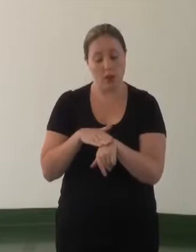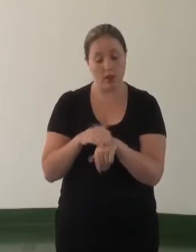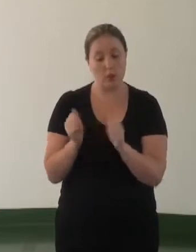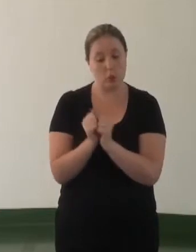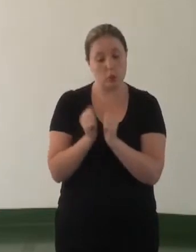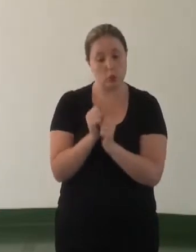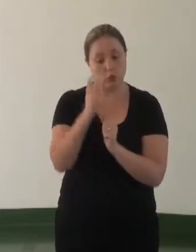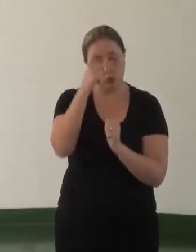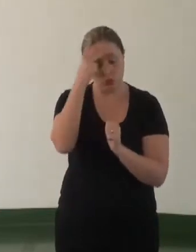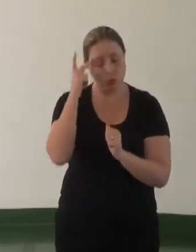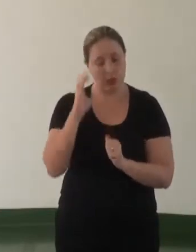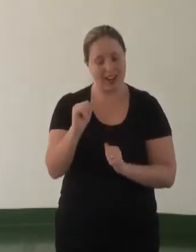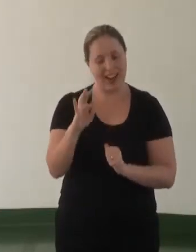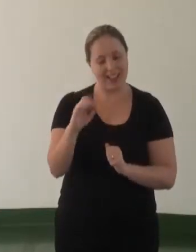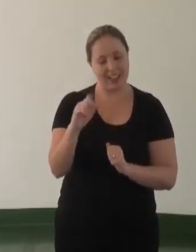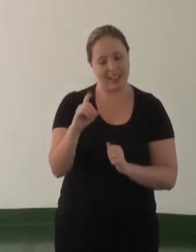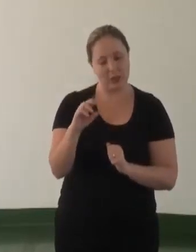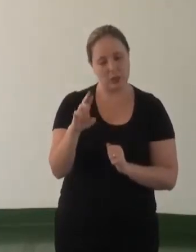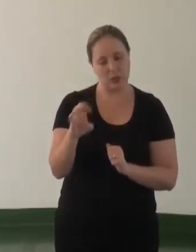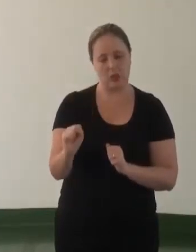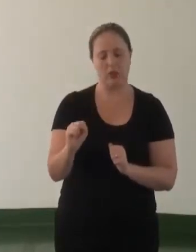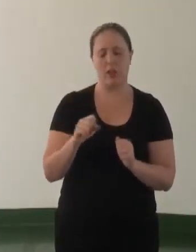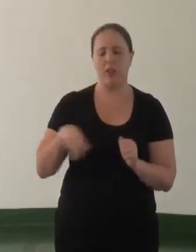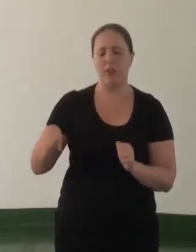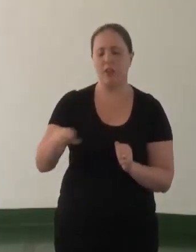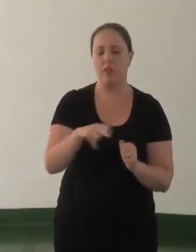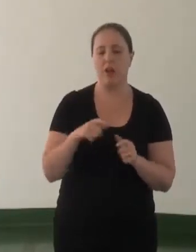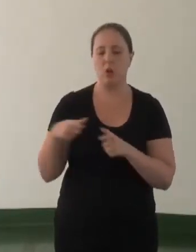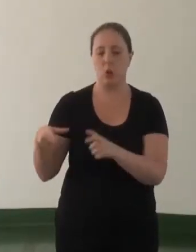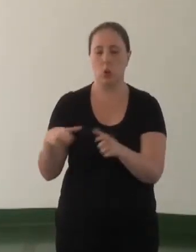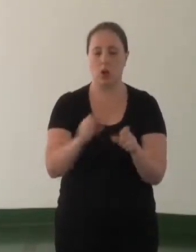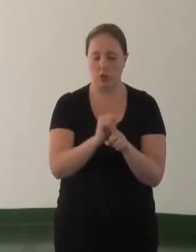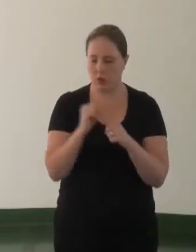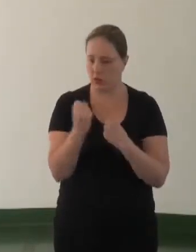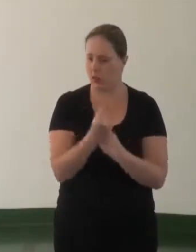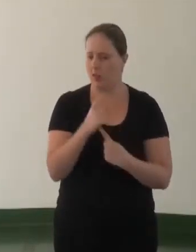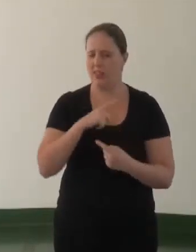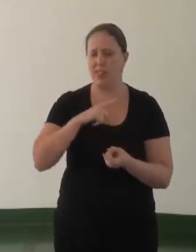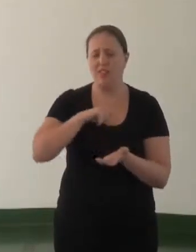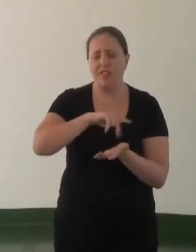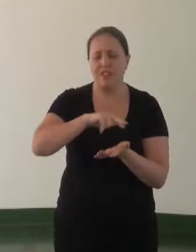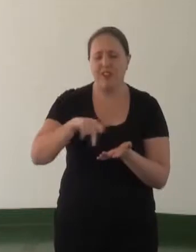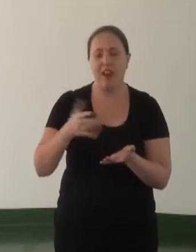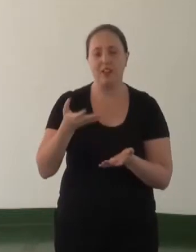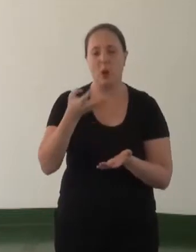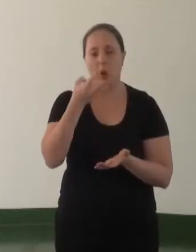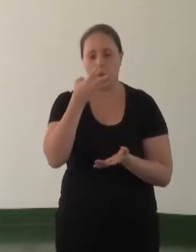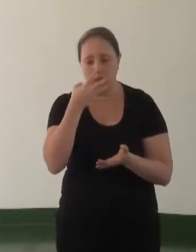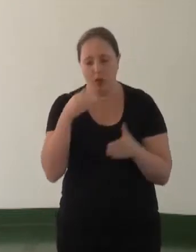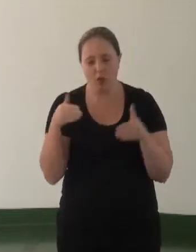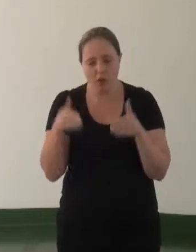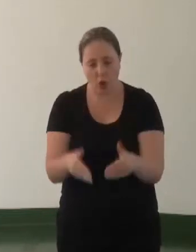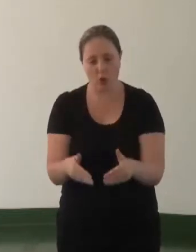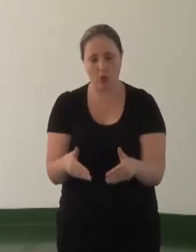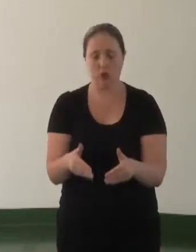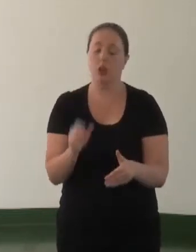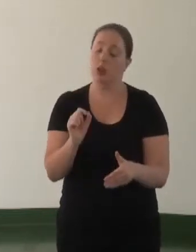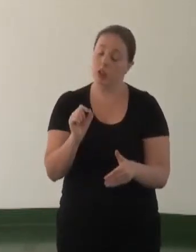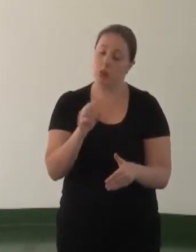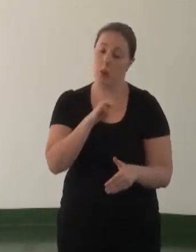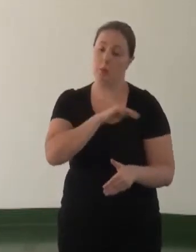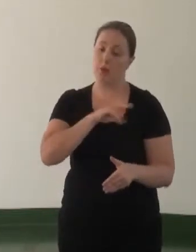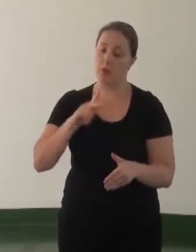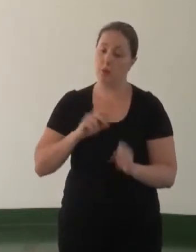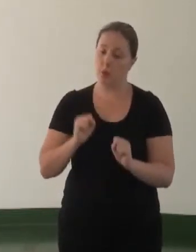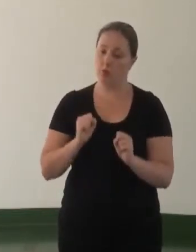segmentos da sociedade. Hoje, existem várias organizações, observatórios, fóruns. Então, que o Ministério